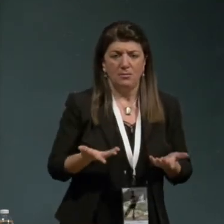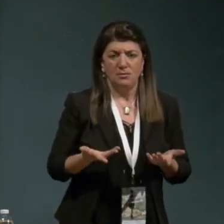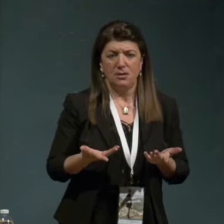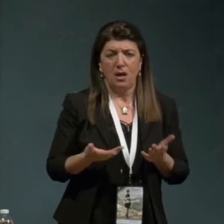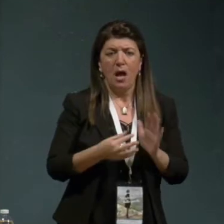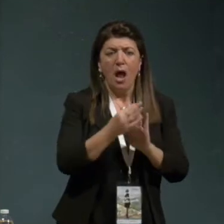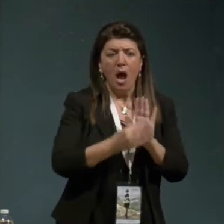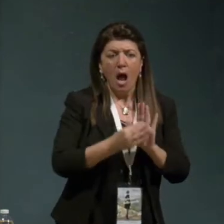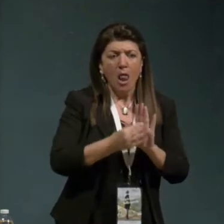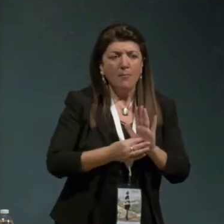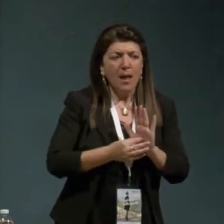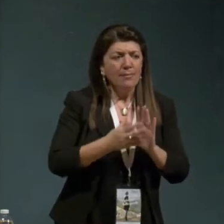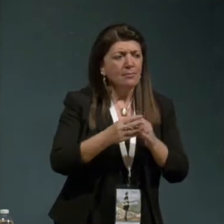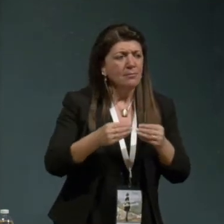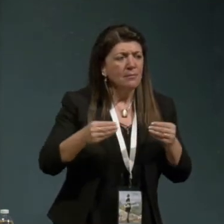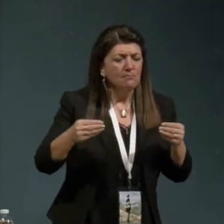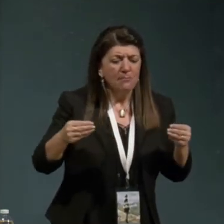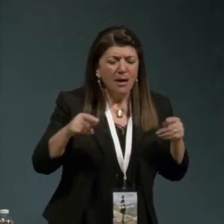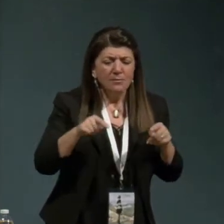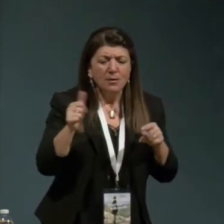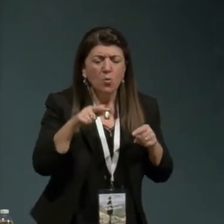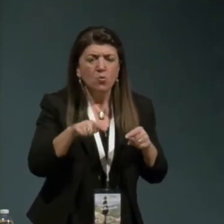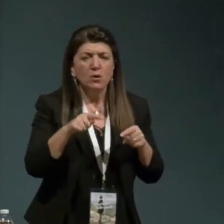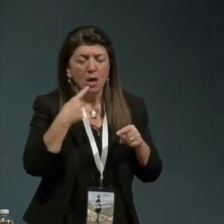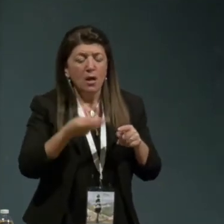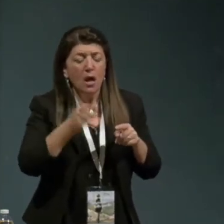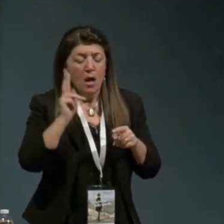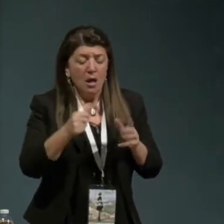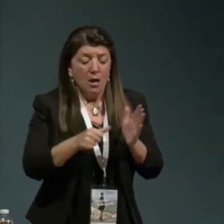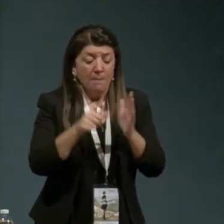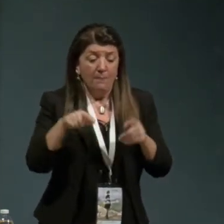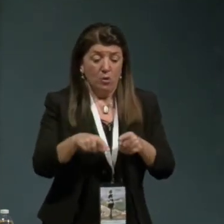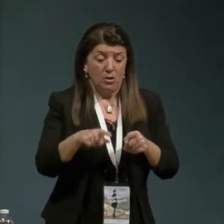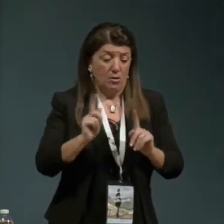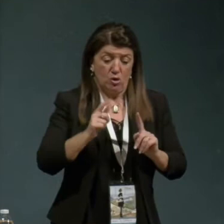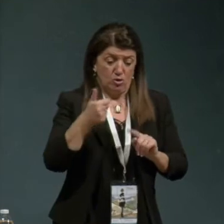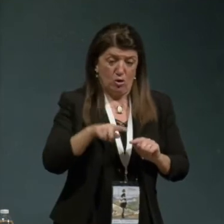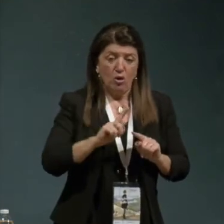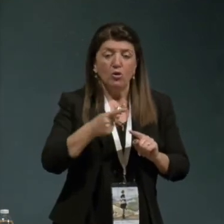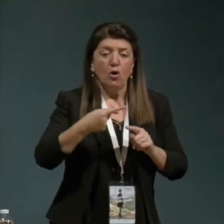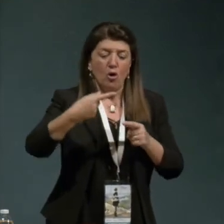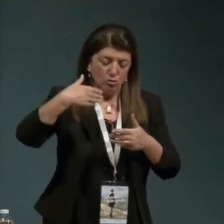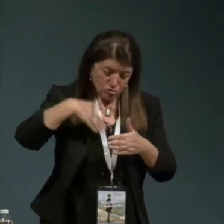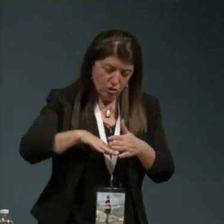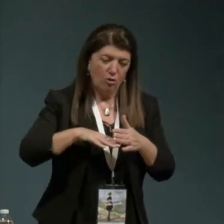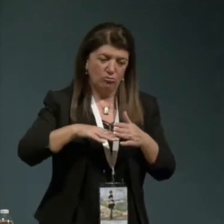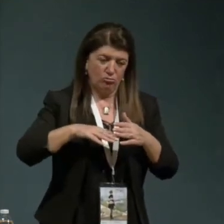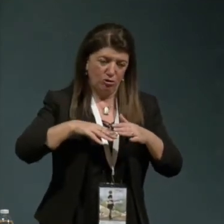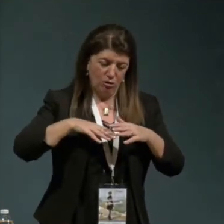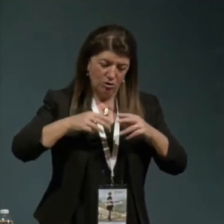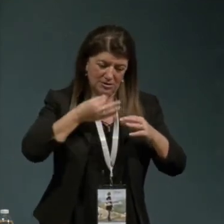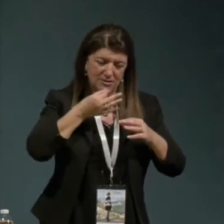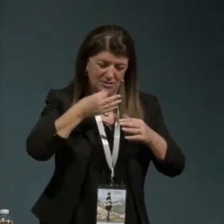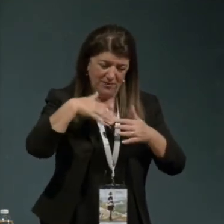materiali ma è una cosa molto più importante molto più profonda e voi mi ripartate a parlare di